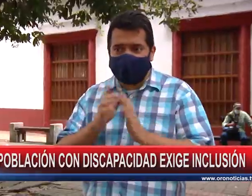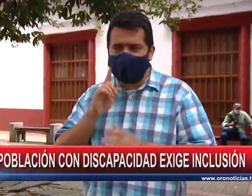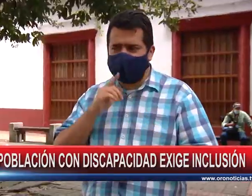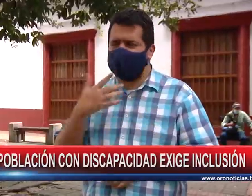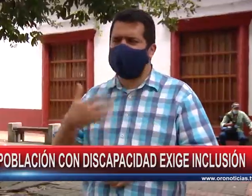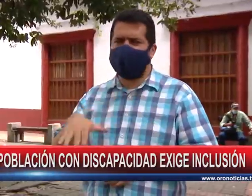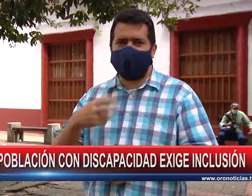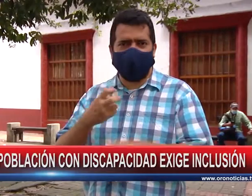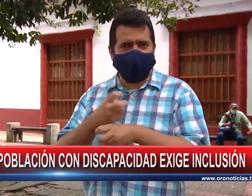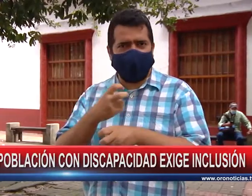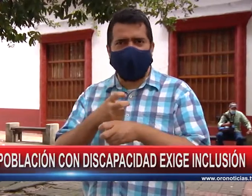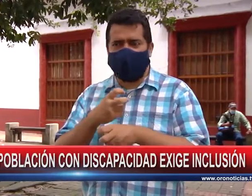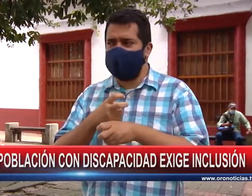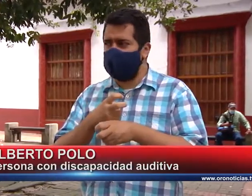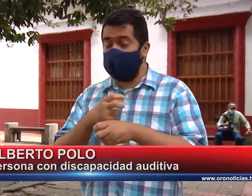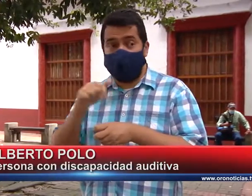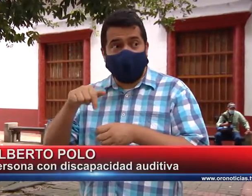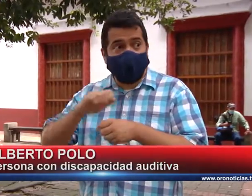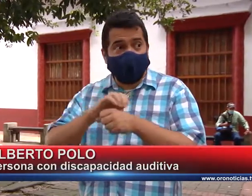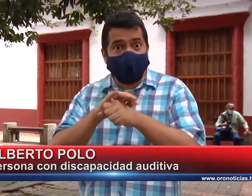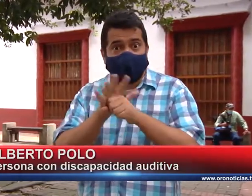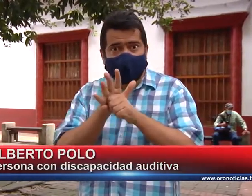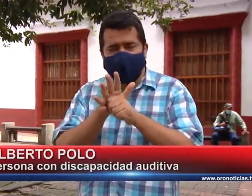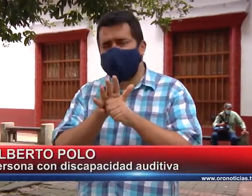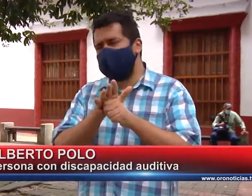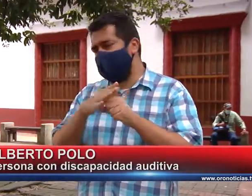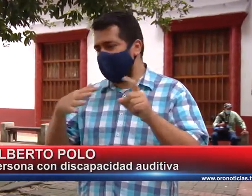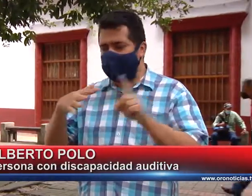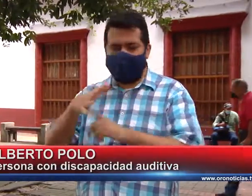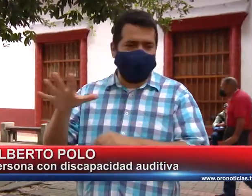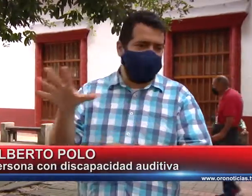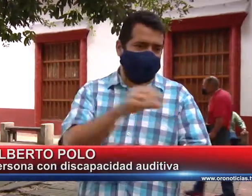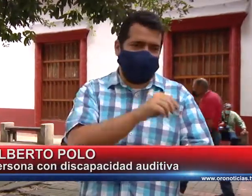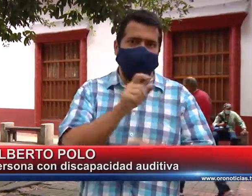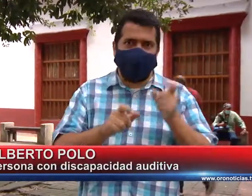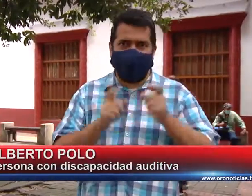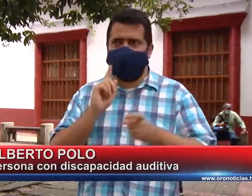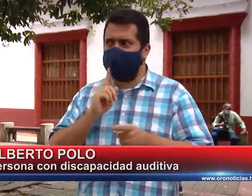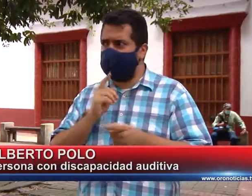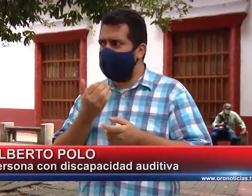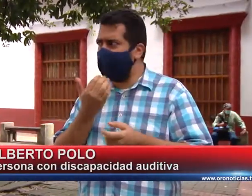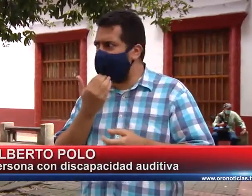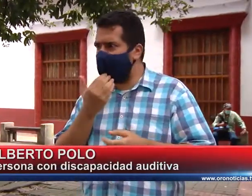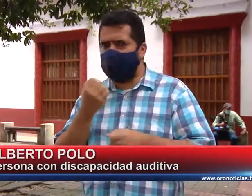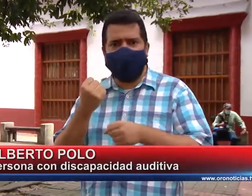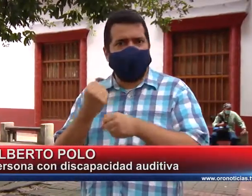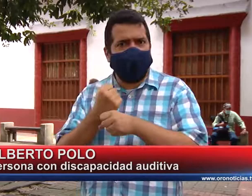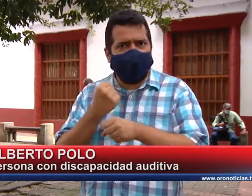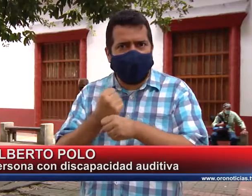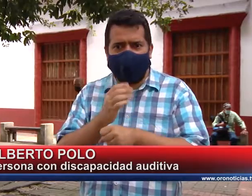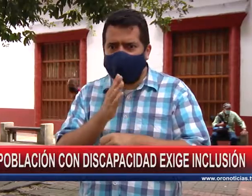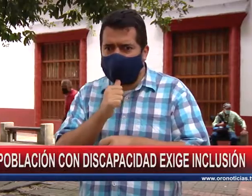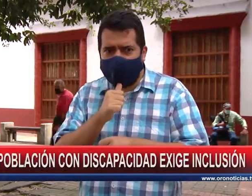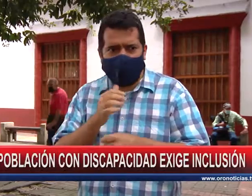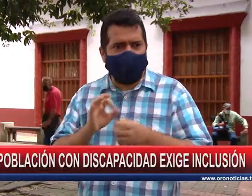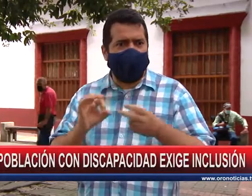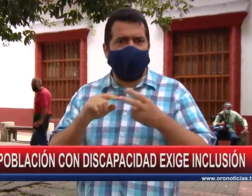de formar a nuestros profesionales, profesionales como psicólogos, psicólogos que cuando salgan desde la universidad